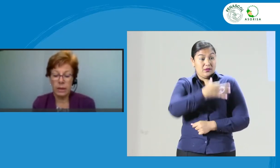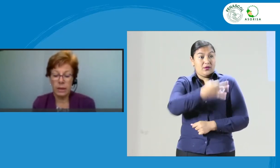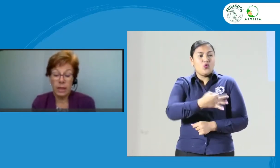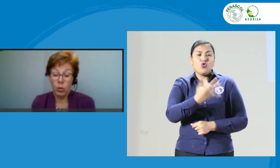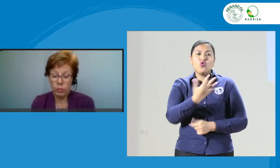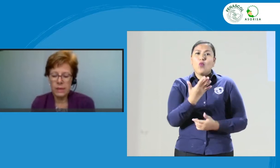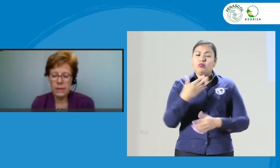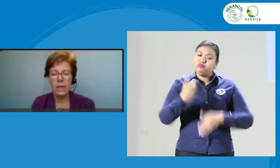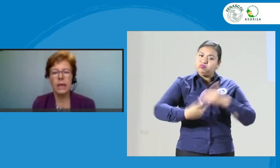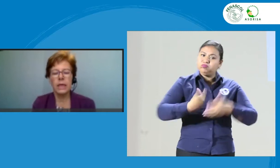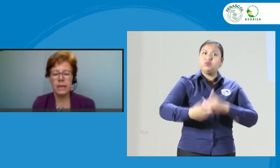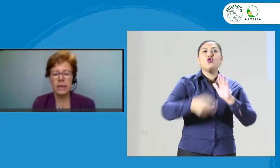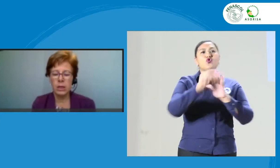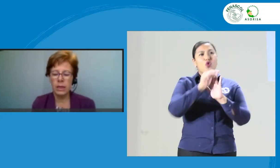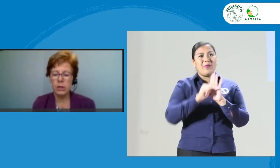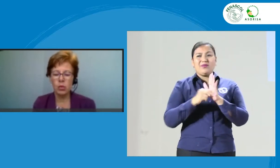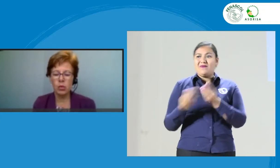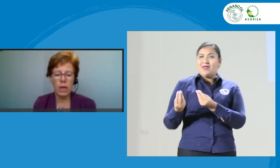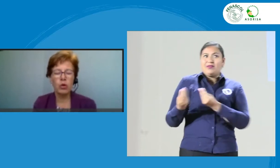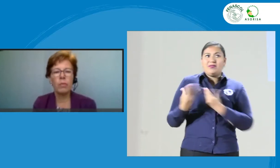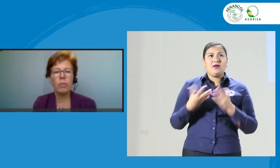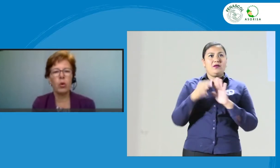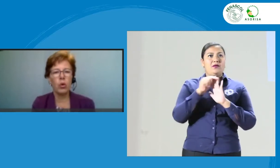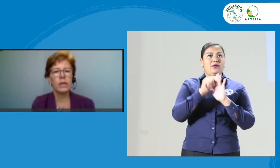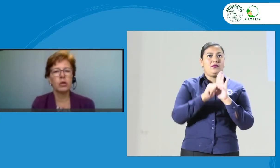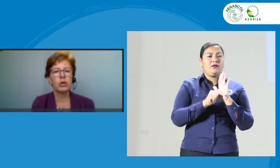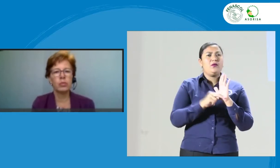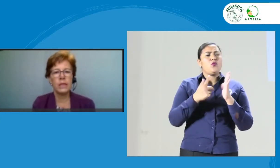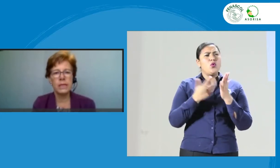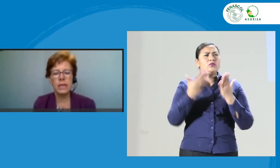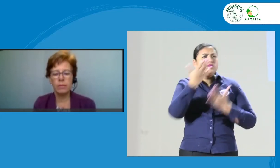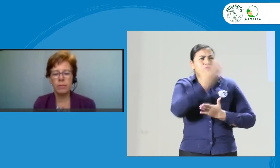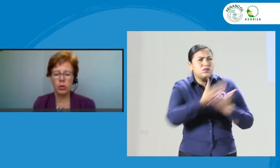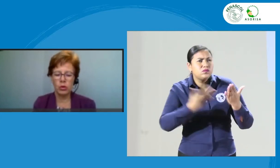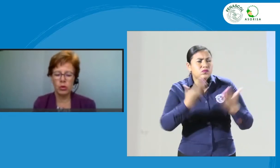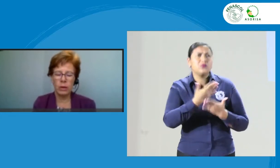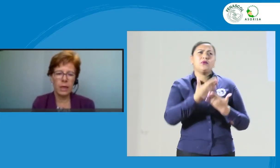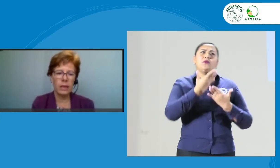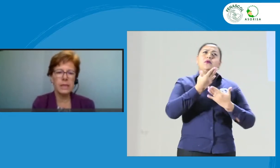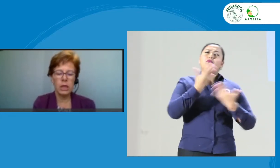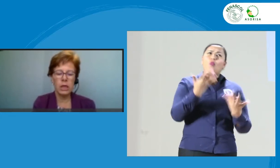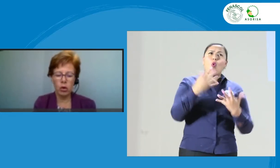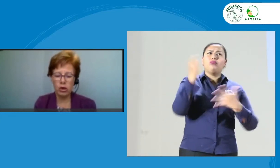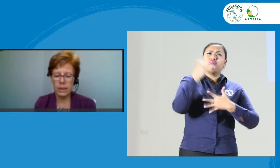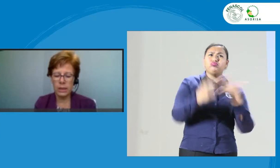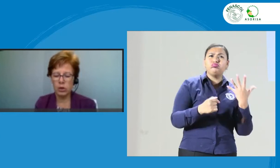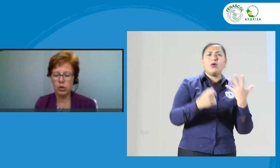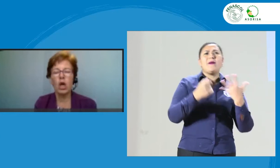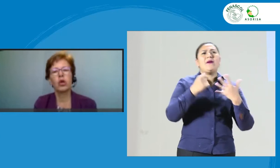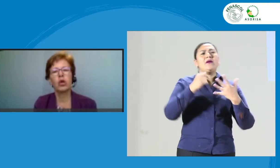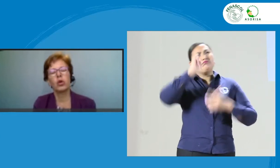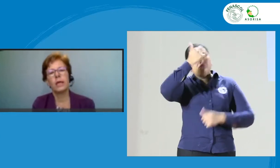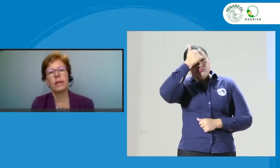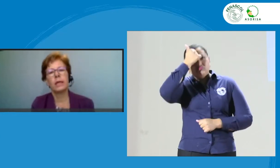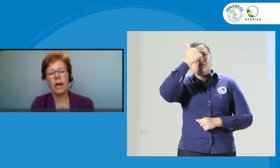crea normas, y que estudia los valores, los principios, los deberes y los derechos que orientan cada